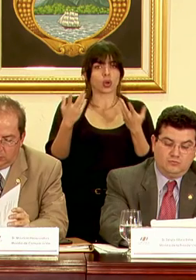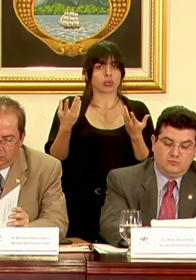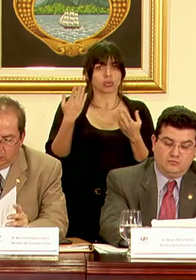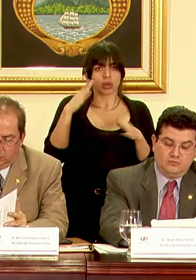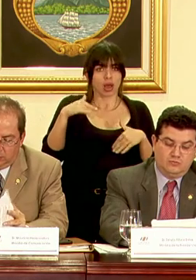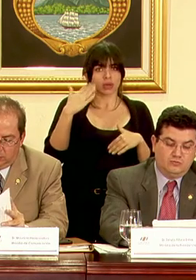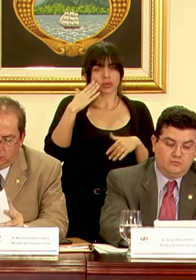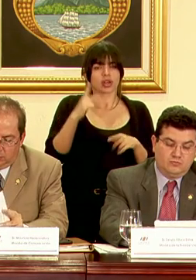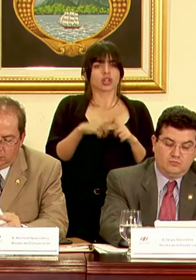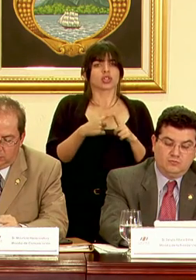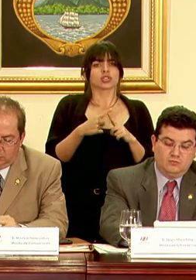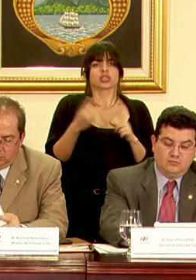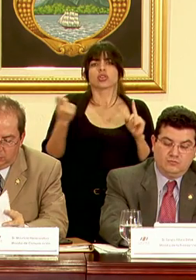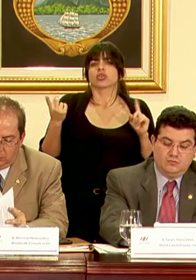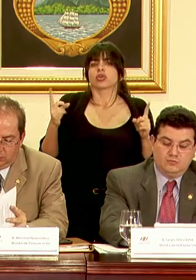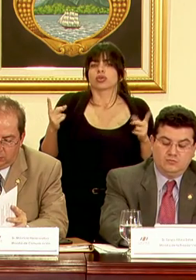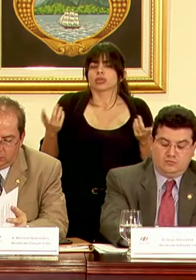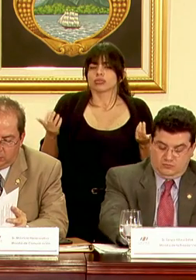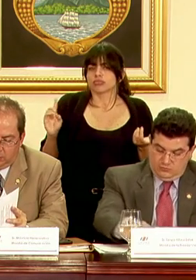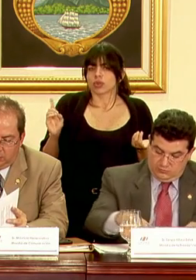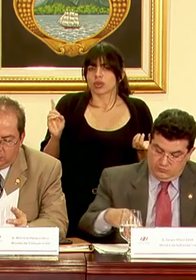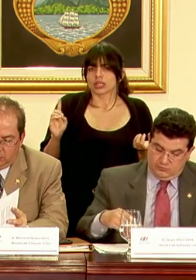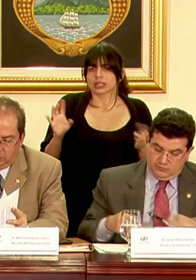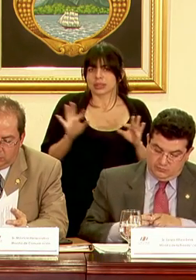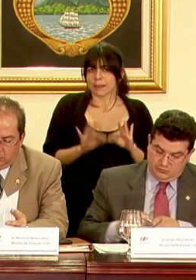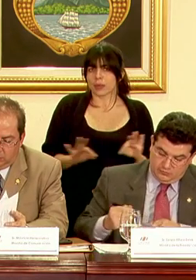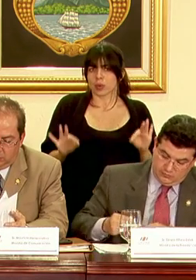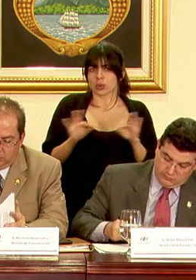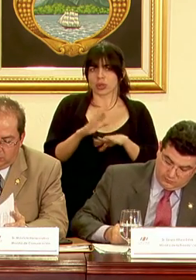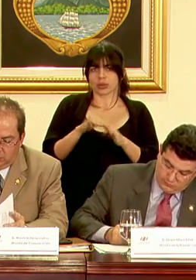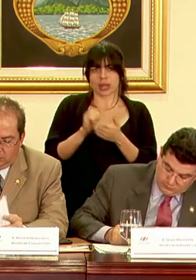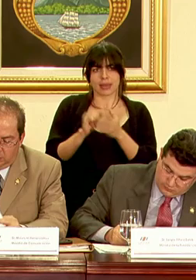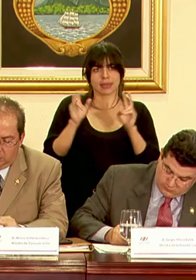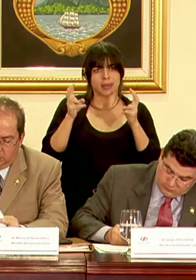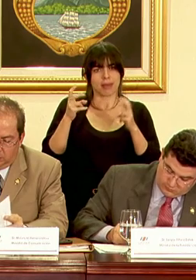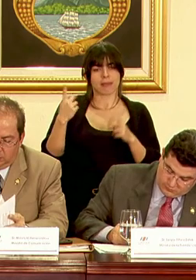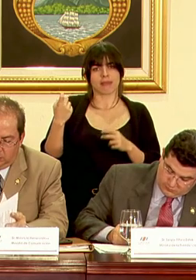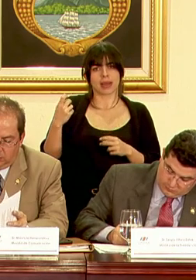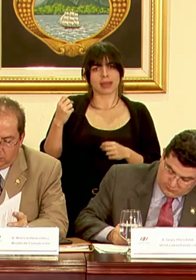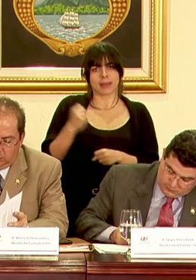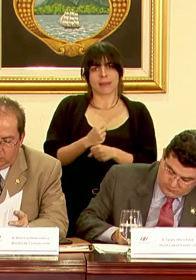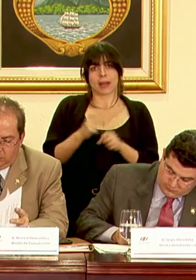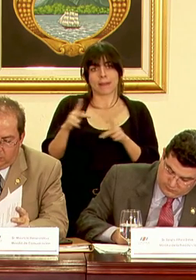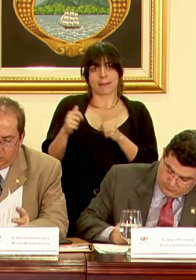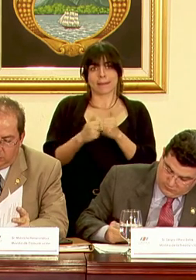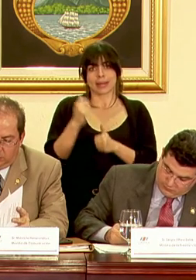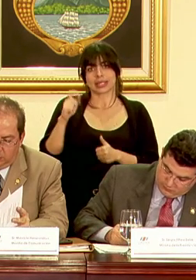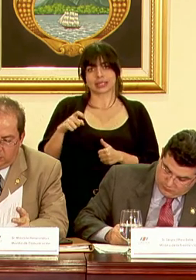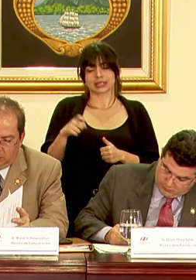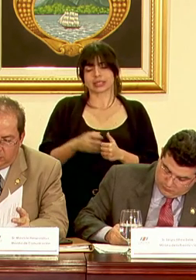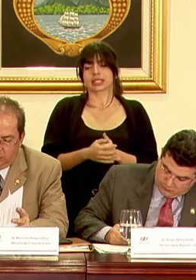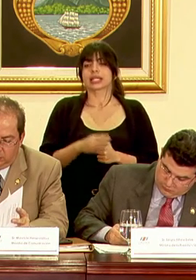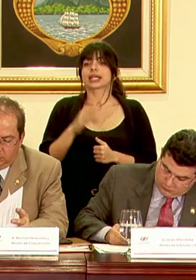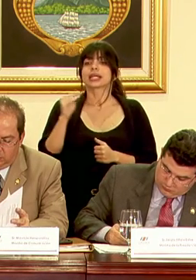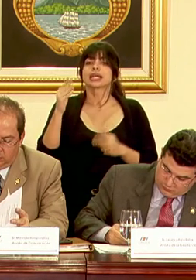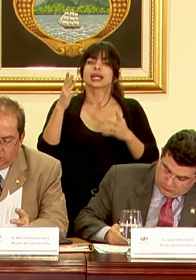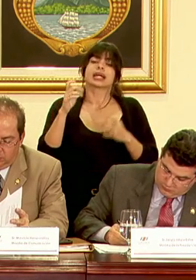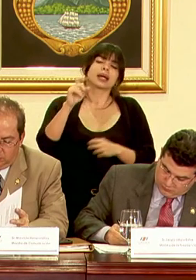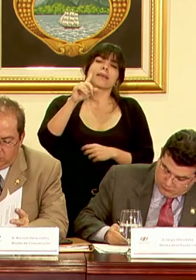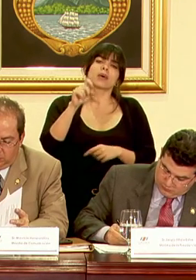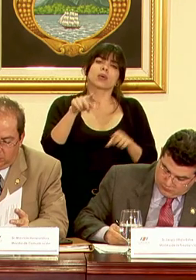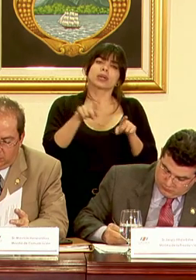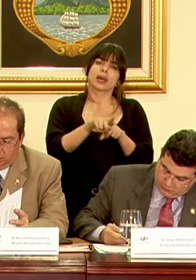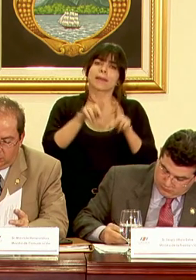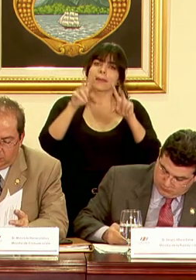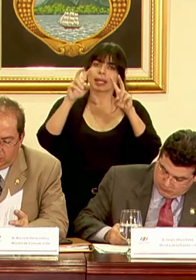dónde está aquí la importancia de ese tema en el tema de desempleo que es lo que más preocupa a la gente y quisiera preguntarle